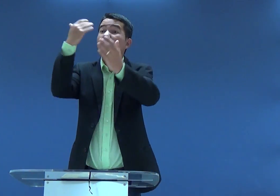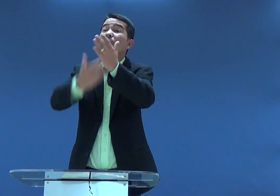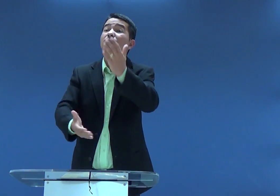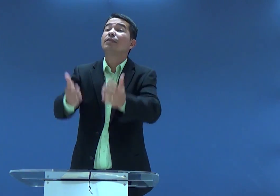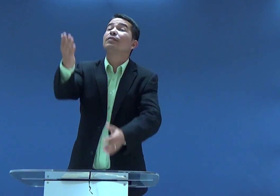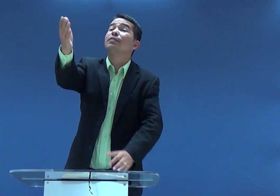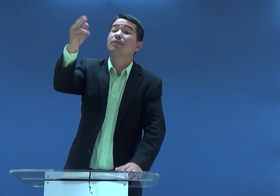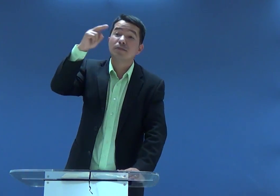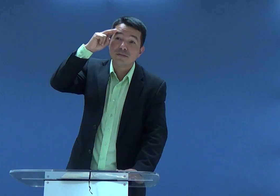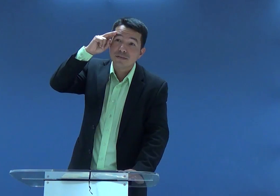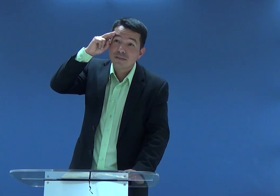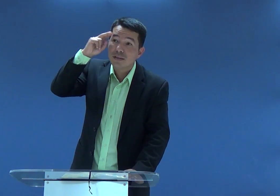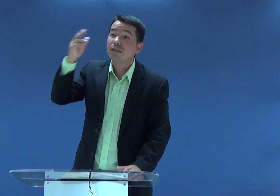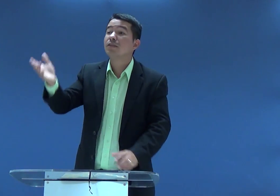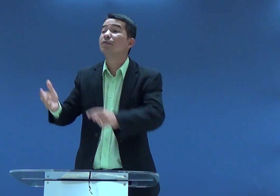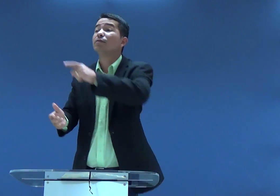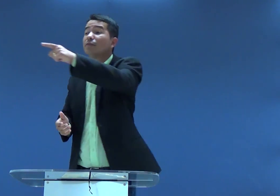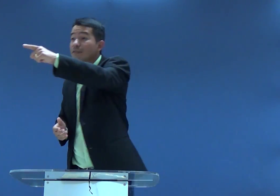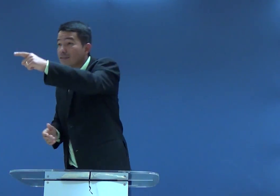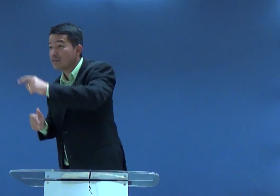Você pode escolher também. André,